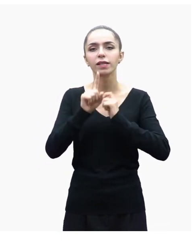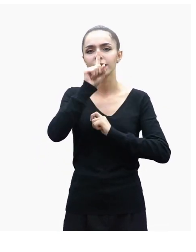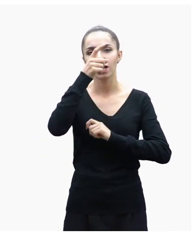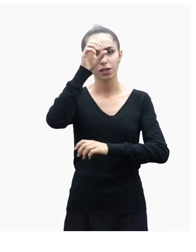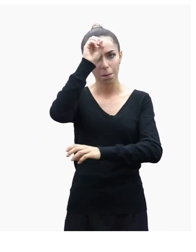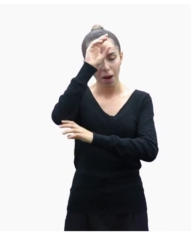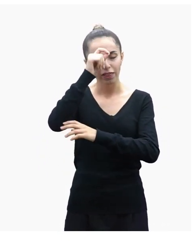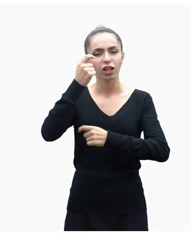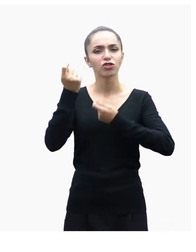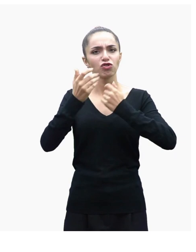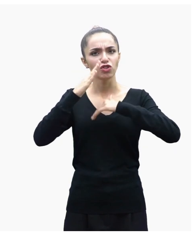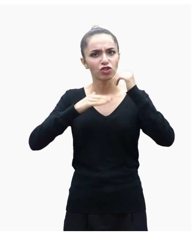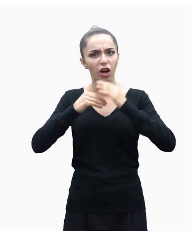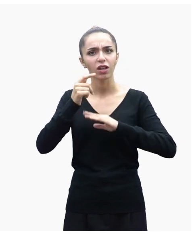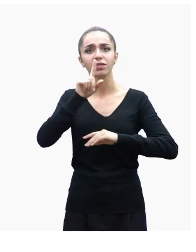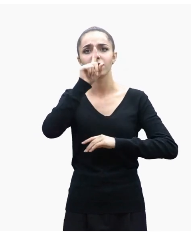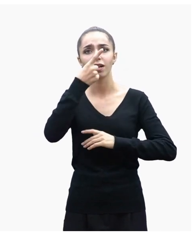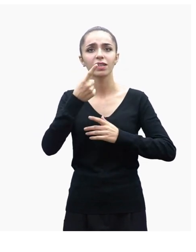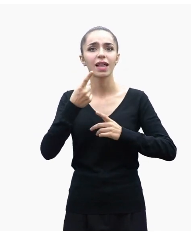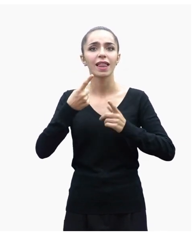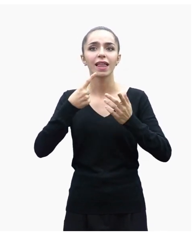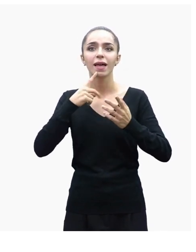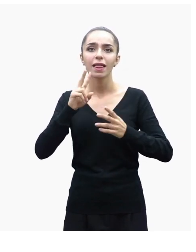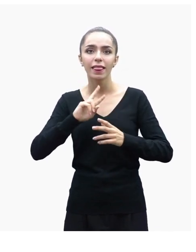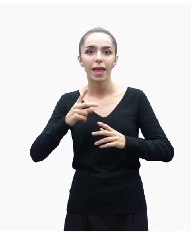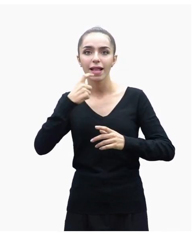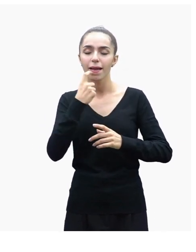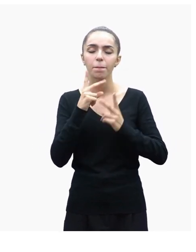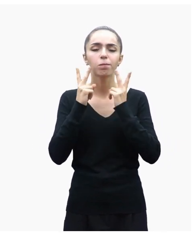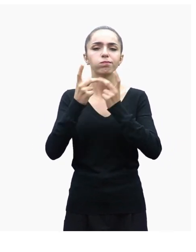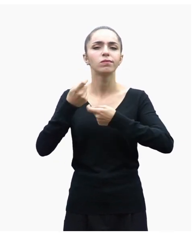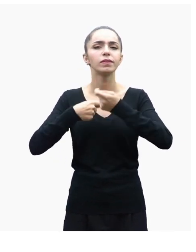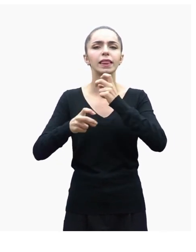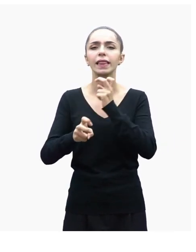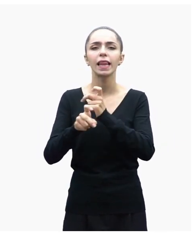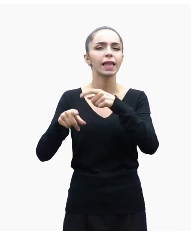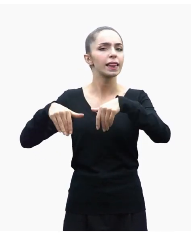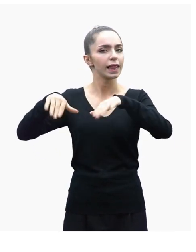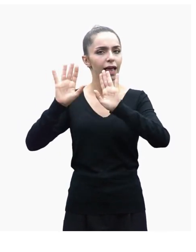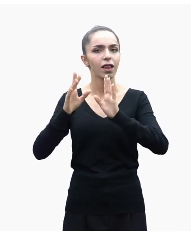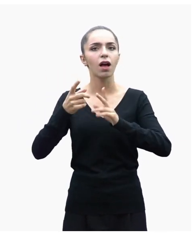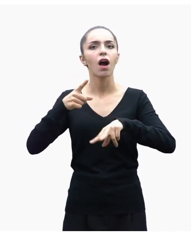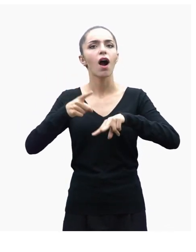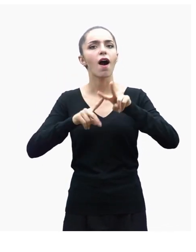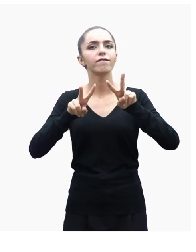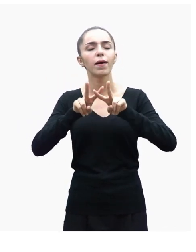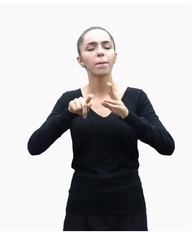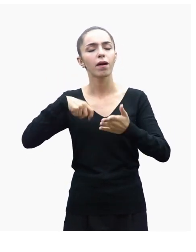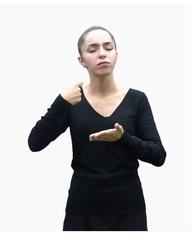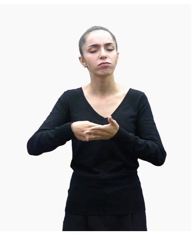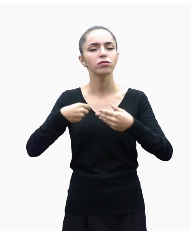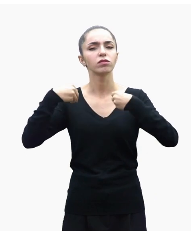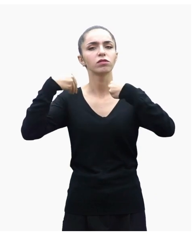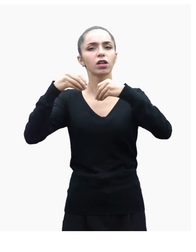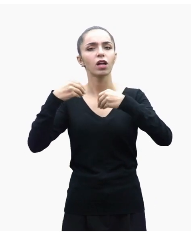inşaat veya metal gibi tehlikeli sektörde değil, alışveriş merkezlerindeki satış temsilcilerini,